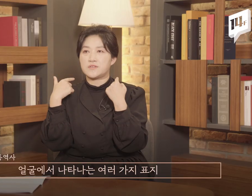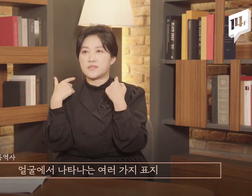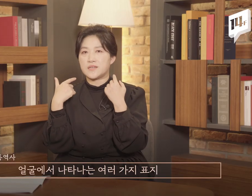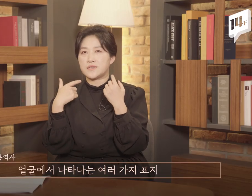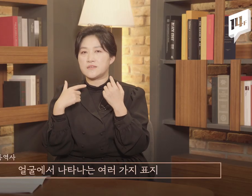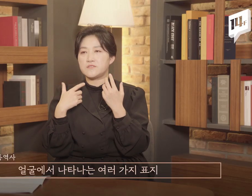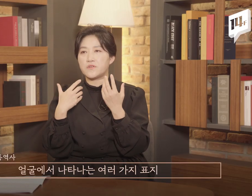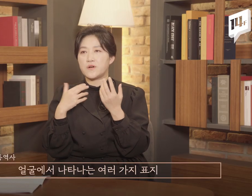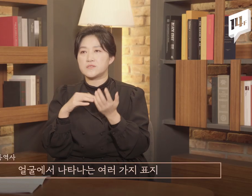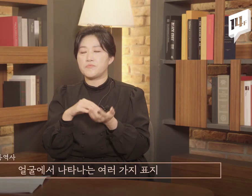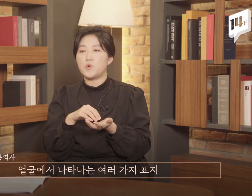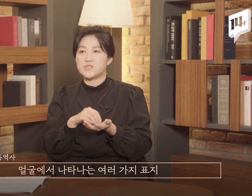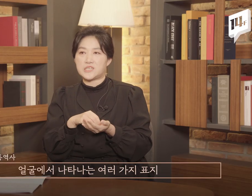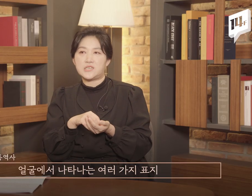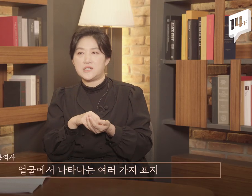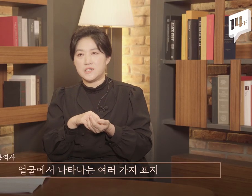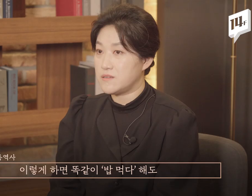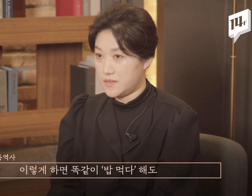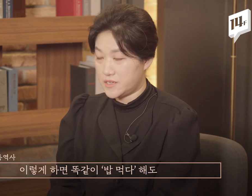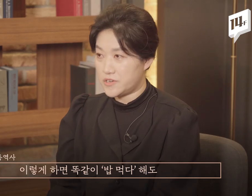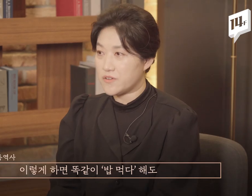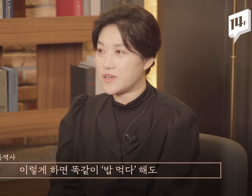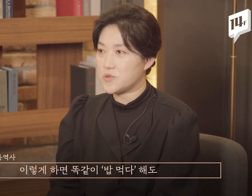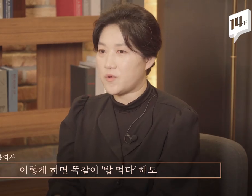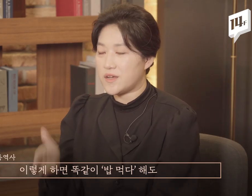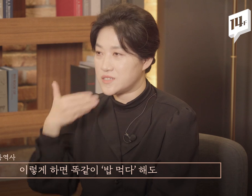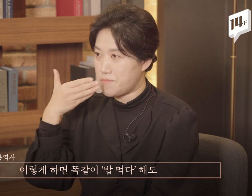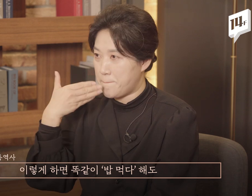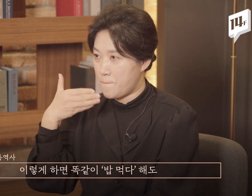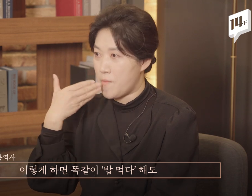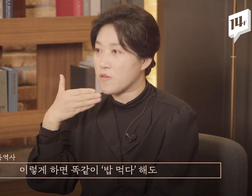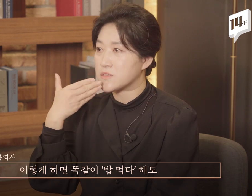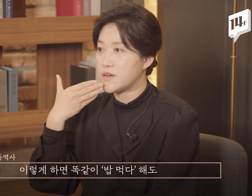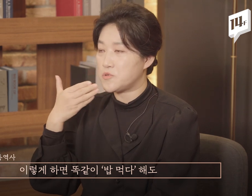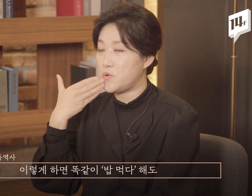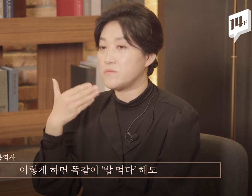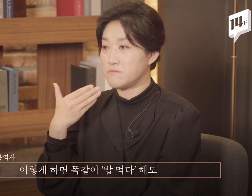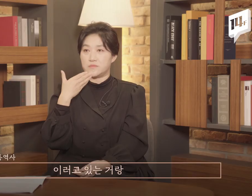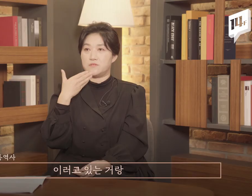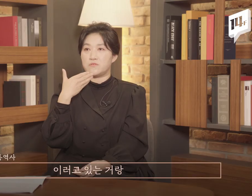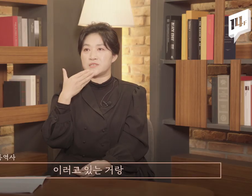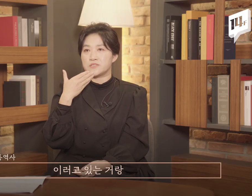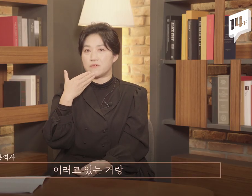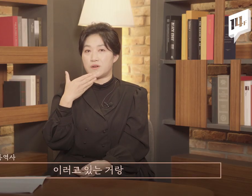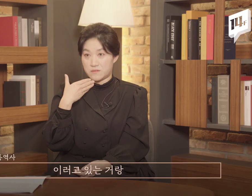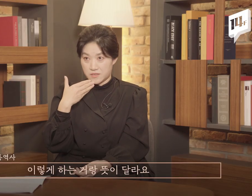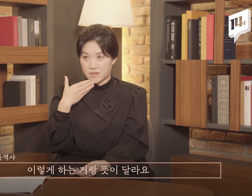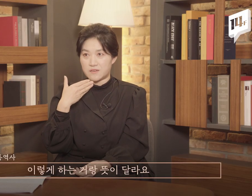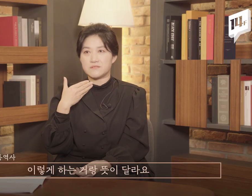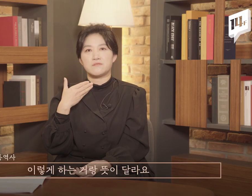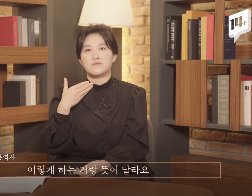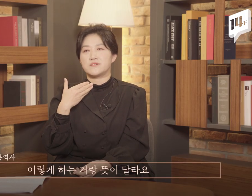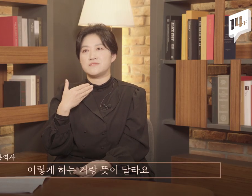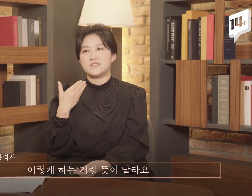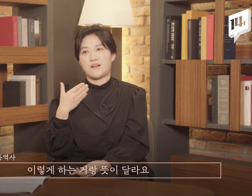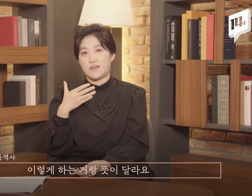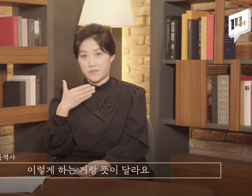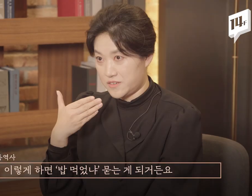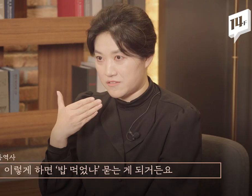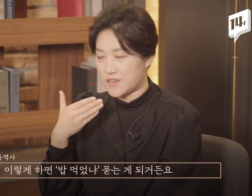나타나는 여러 가지 표지 이렇게 하면 똑같이 밥 먹다 해도 이러고 있는 거랑 이렇게 하는 거랑 뜻이 달라요. 이렇게